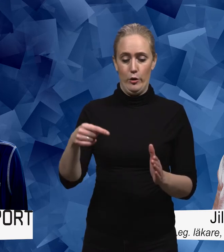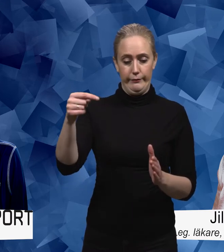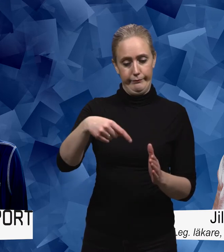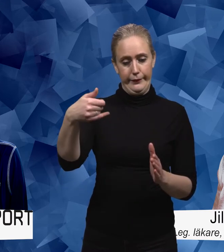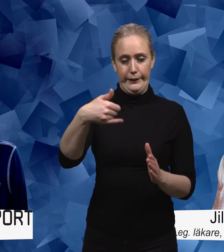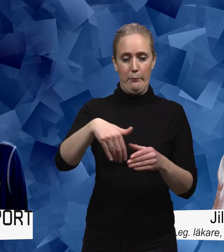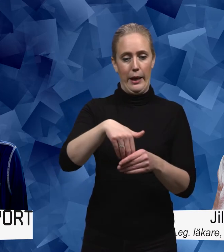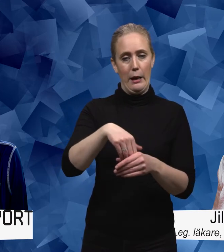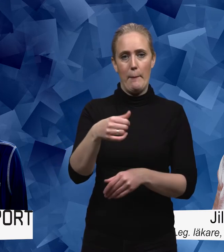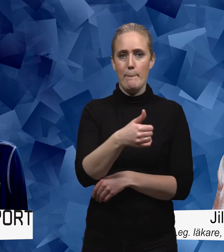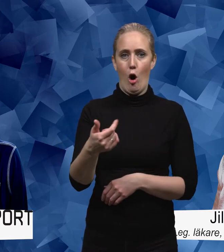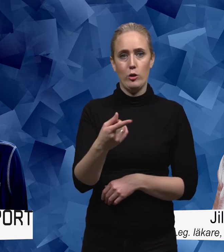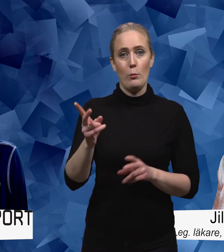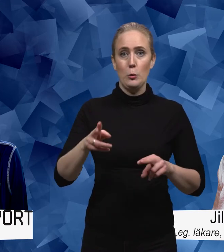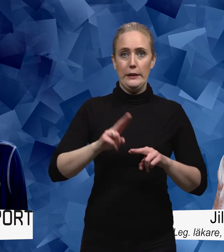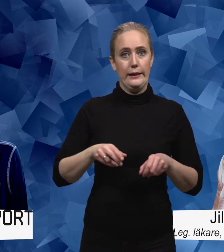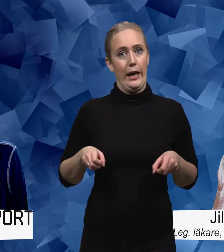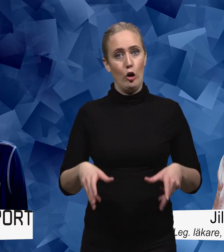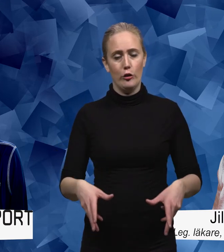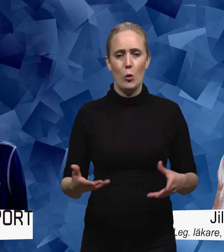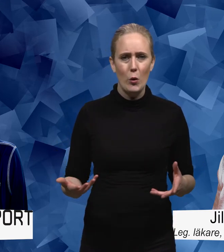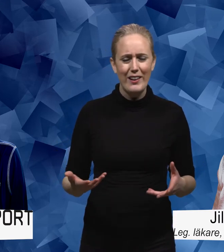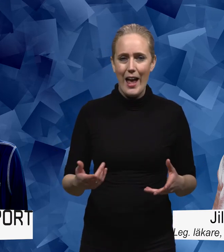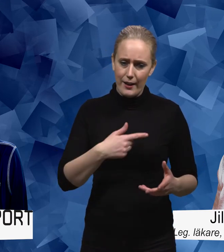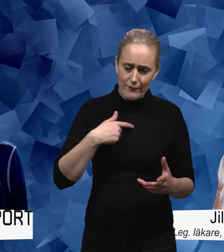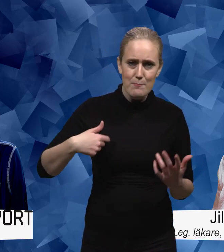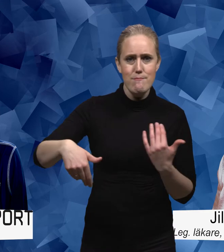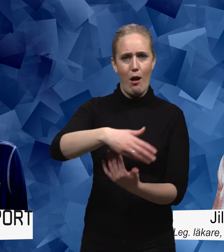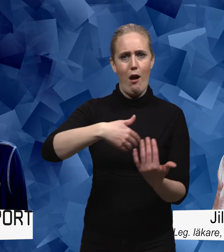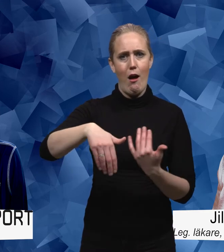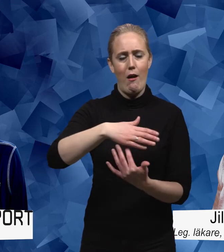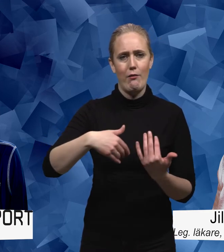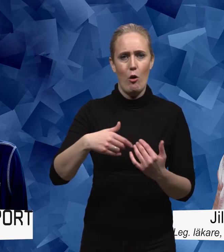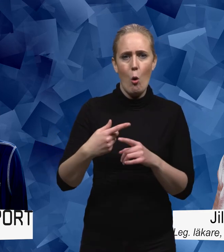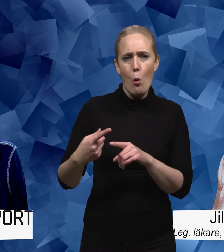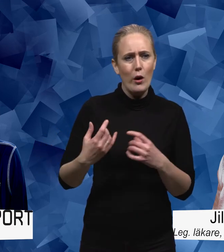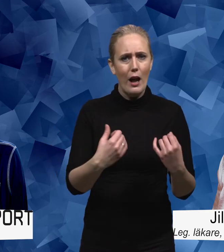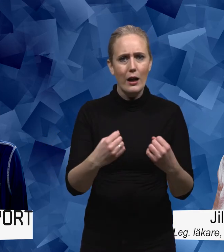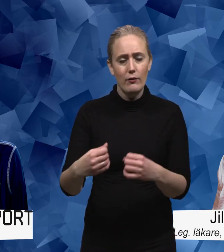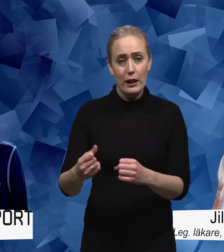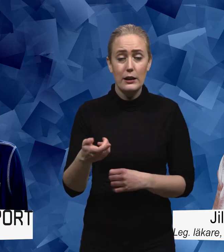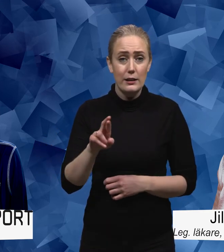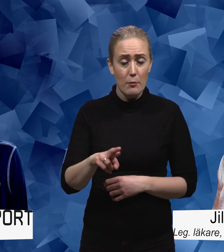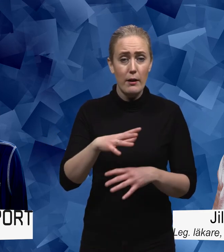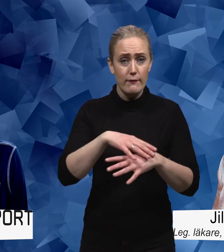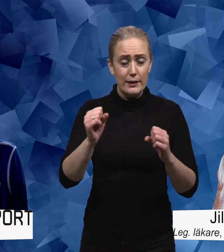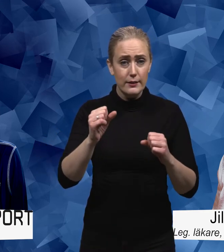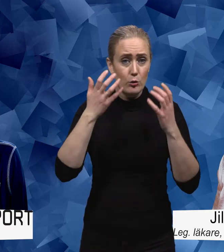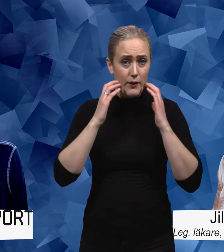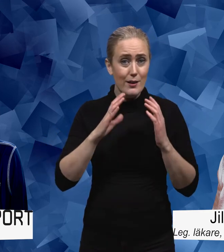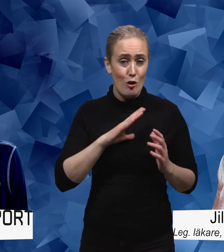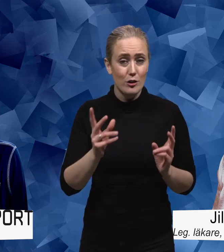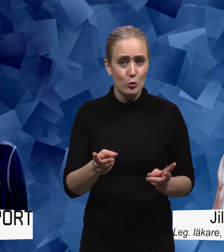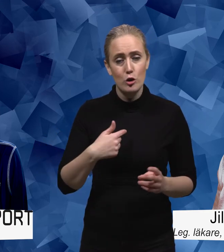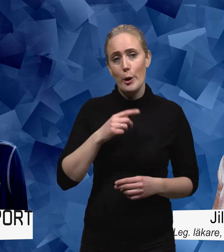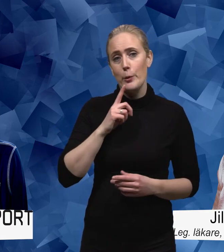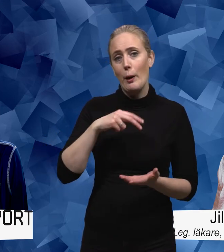deltar som rullstolsbuna eller så utan att man har blandade aktiviteter som friskis och svettis har jag brukar gå